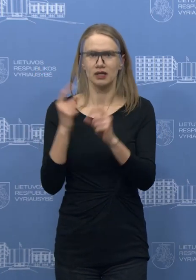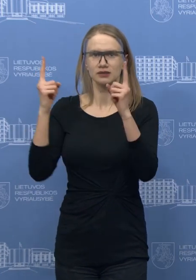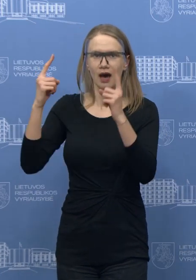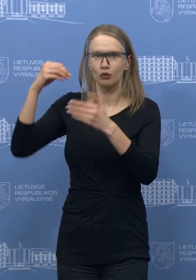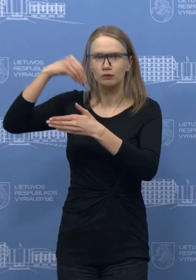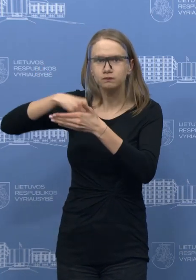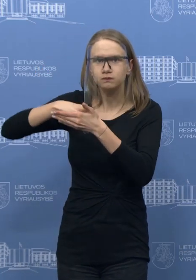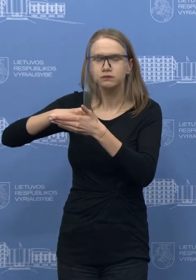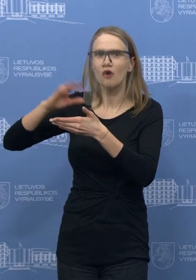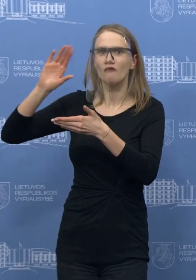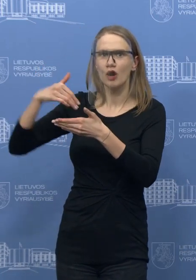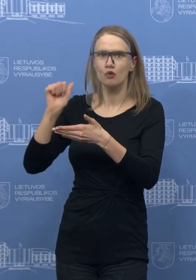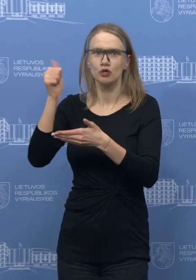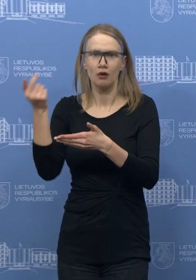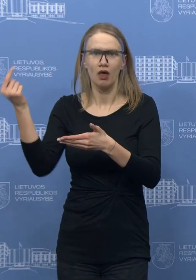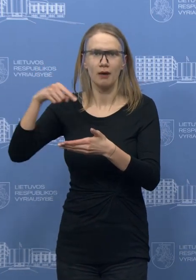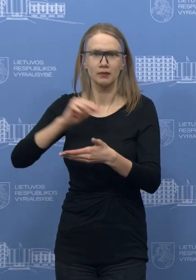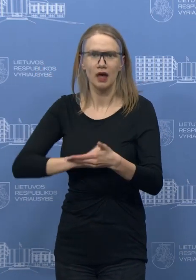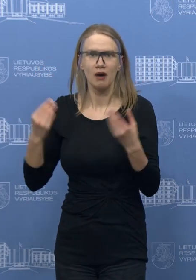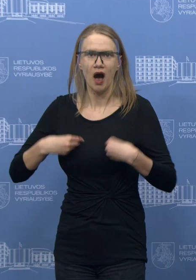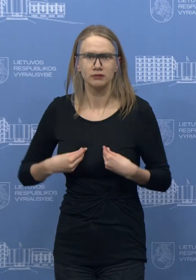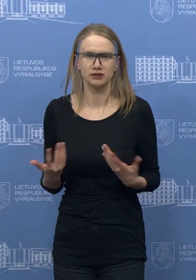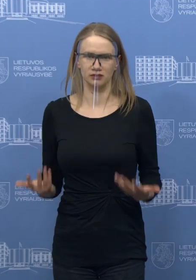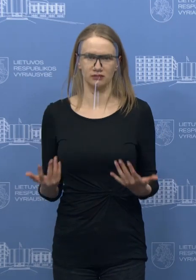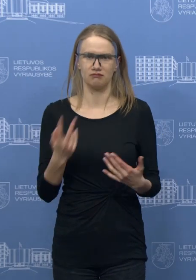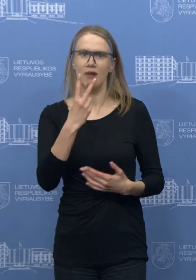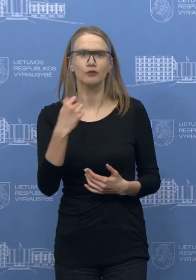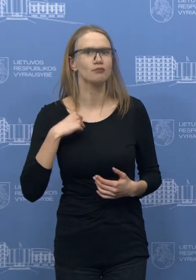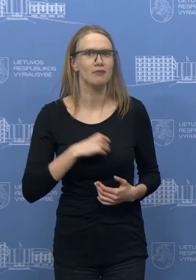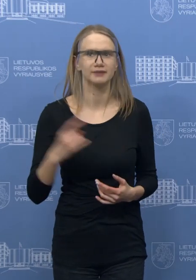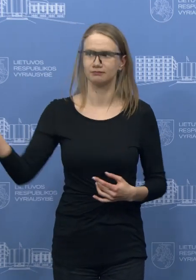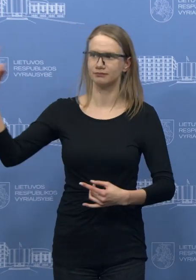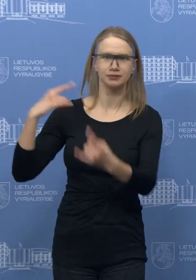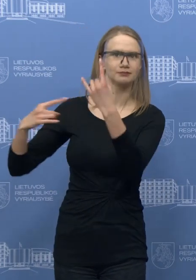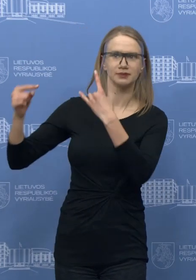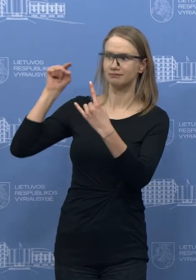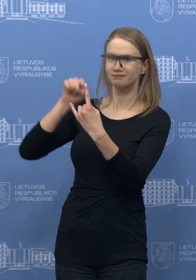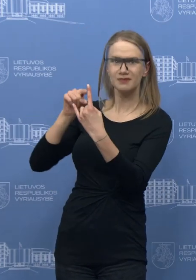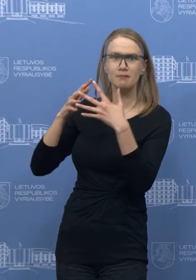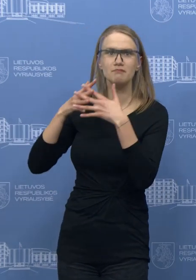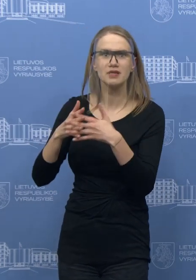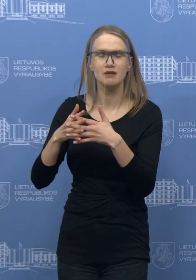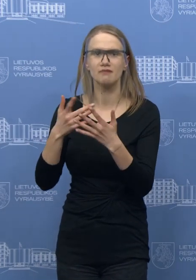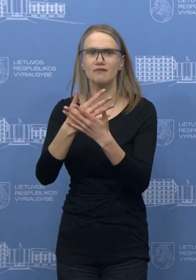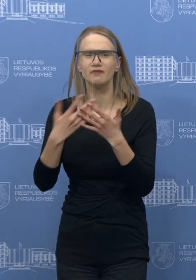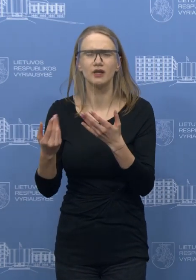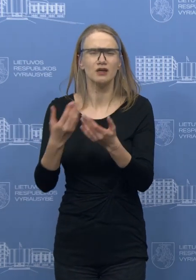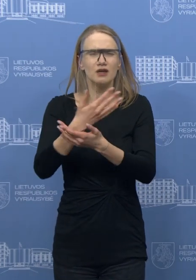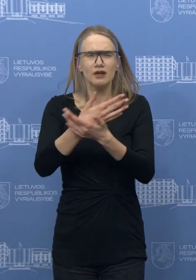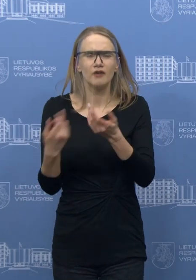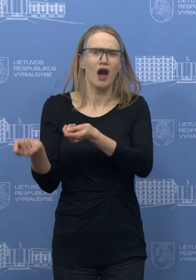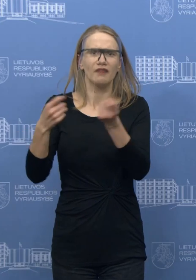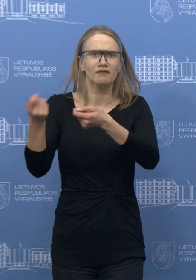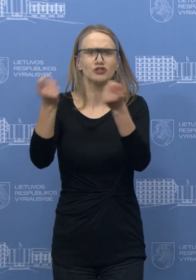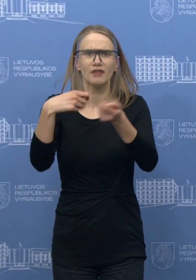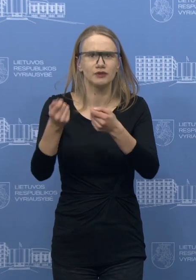mums dar kažko tai trūksta ir tie prūpinimai jūs matote, lėktų vėlėčius į kiekvieną dieną bus pilnai užtikrinti. Esmė yra net ne